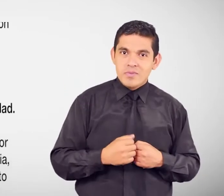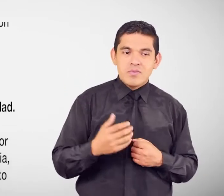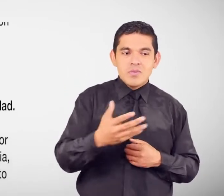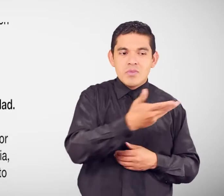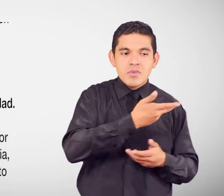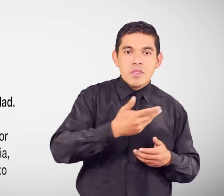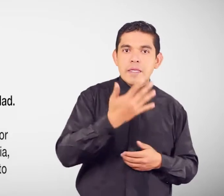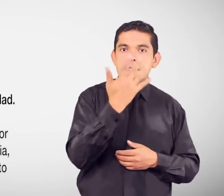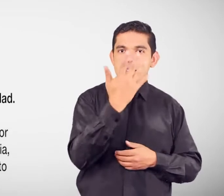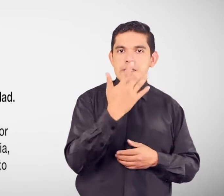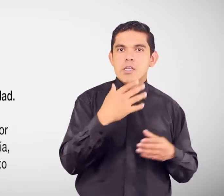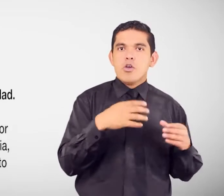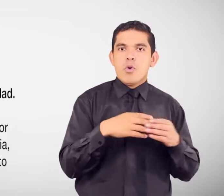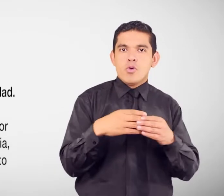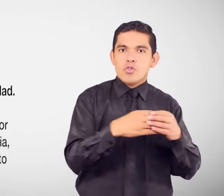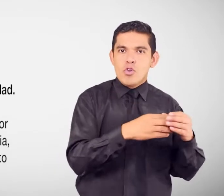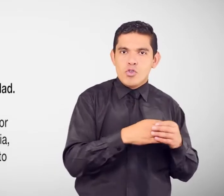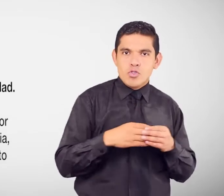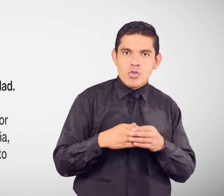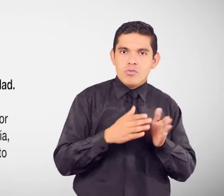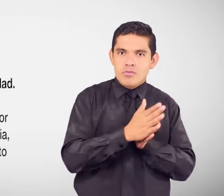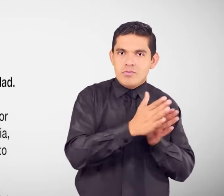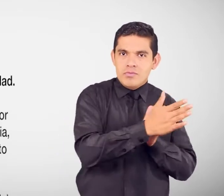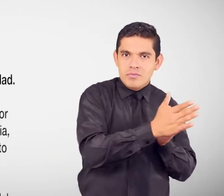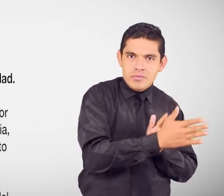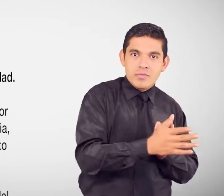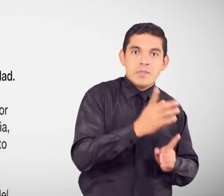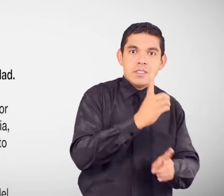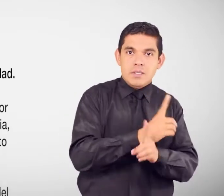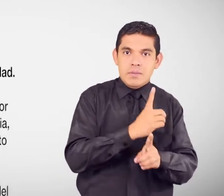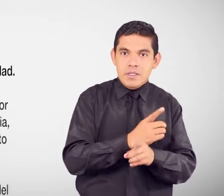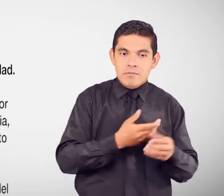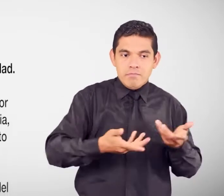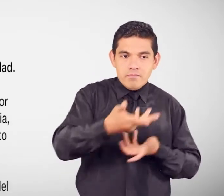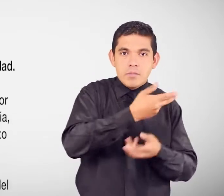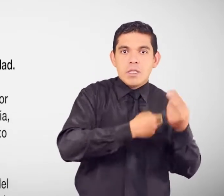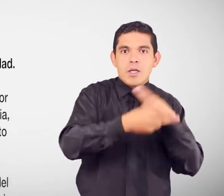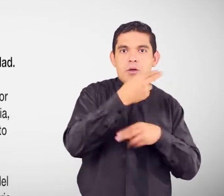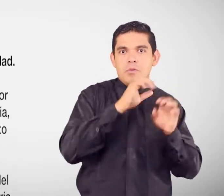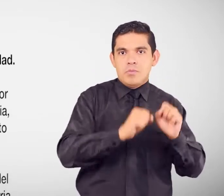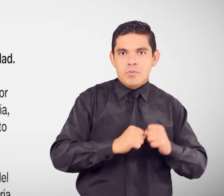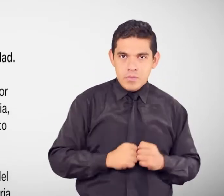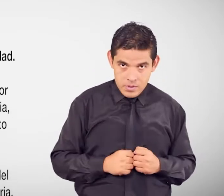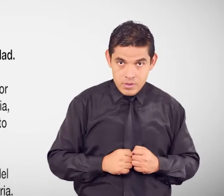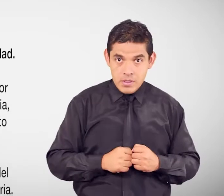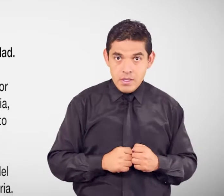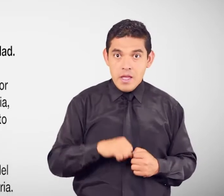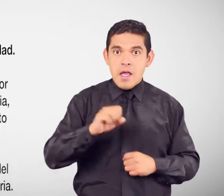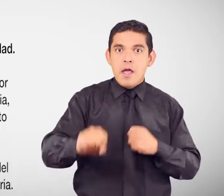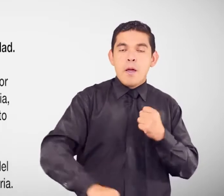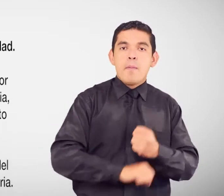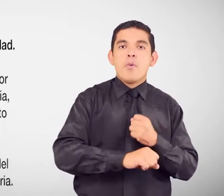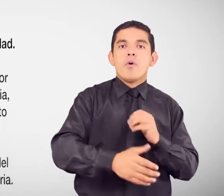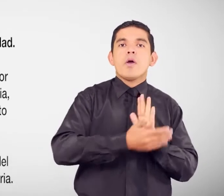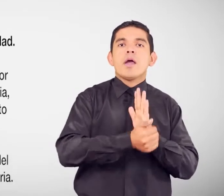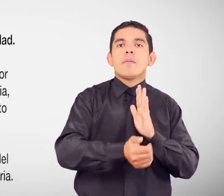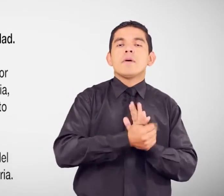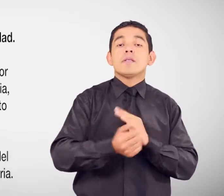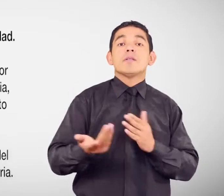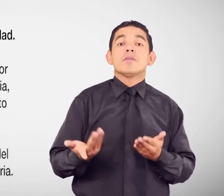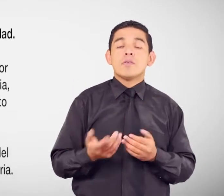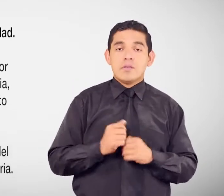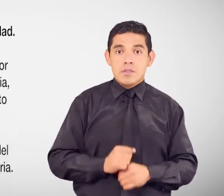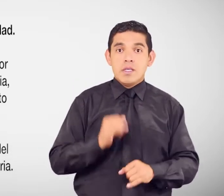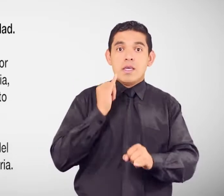generar un negocio Con apoyo y capacitación Del Instituto de Economía Popular y Solidaria Anticipo de la